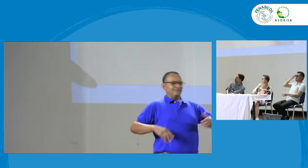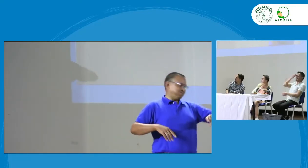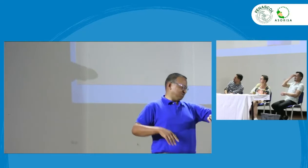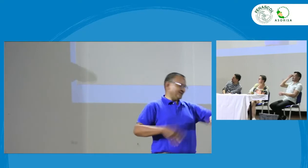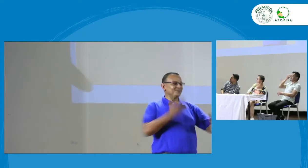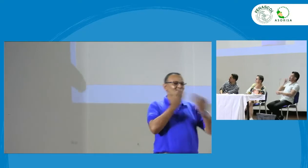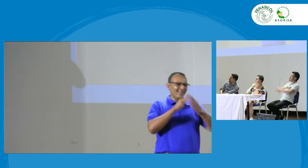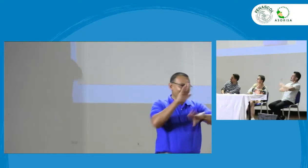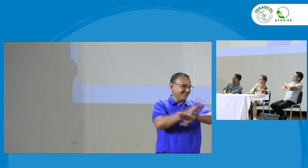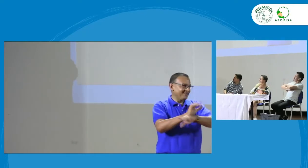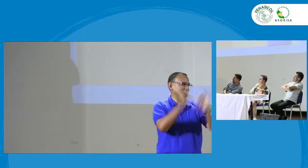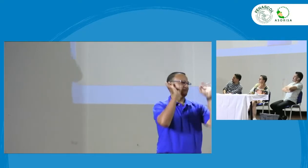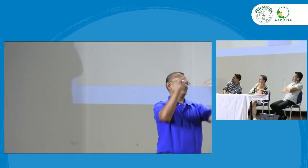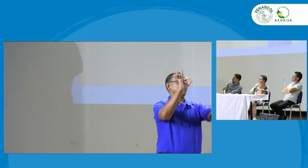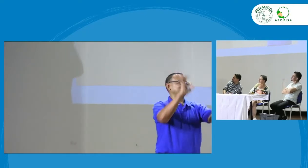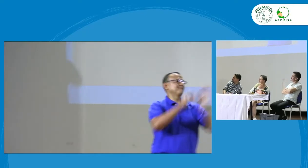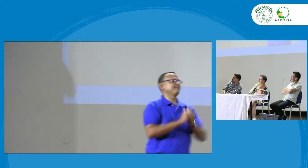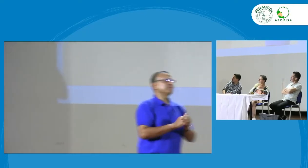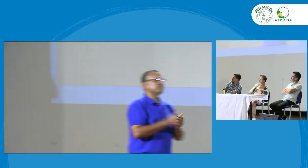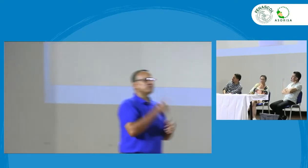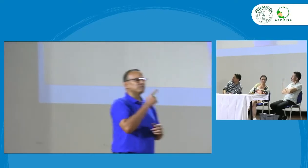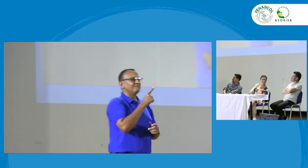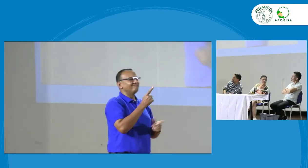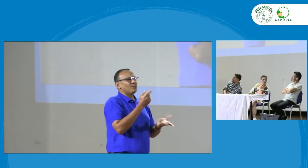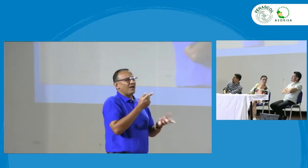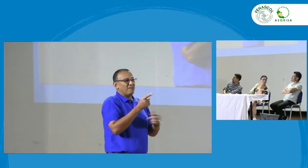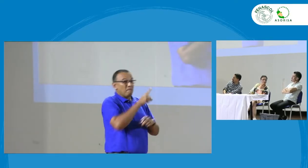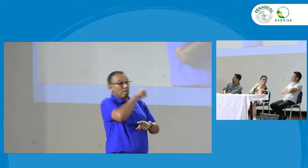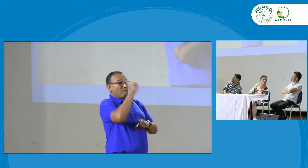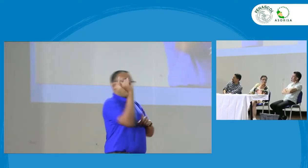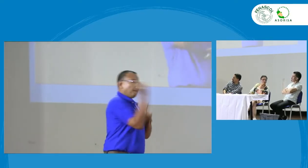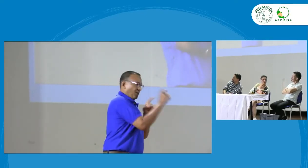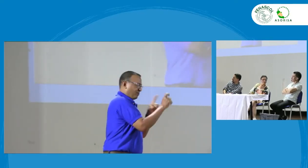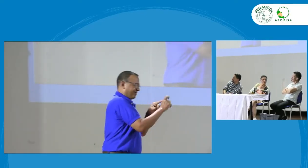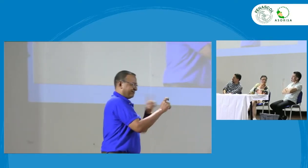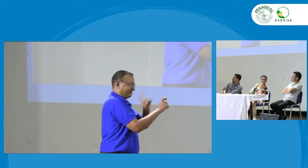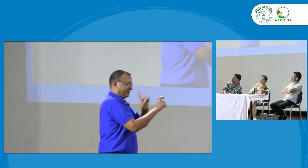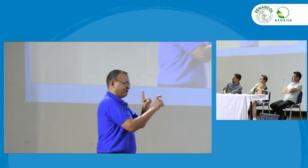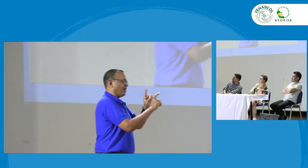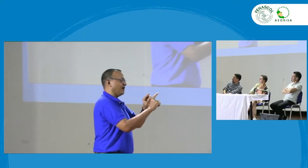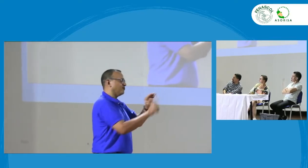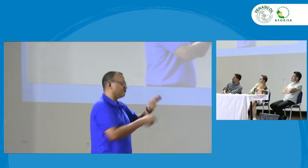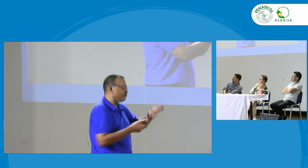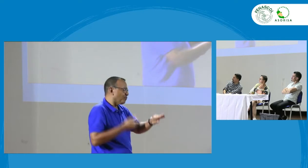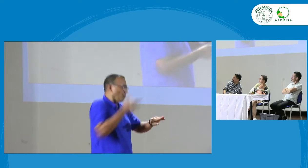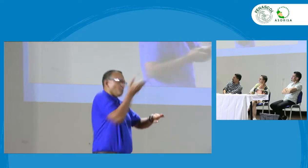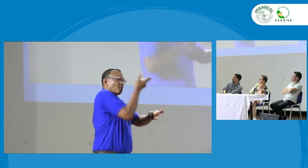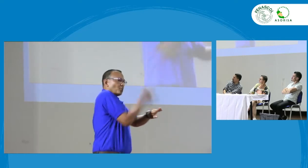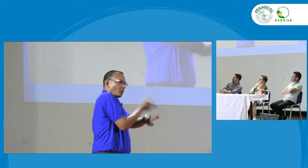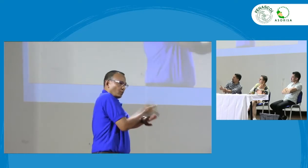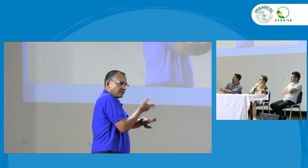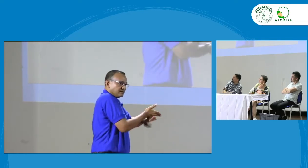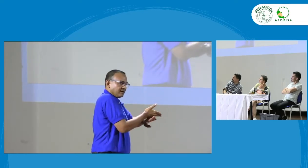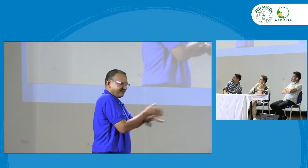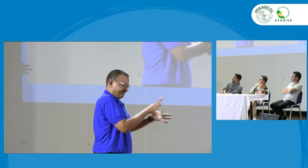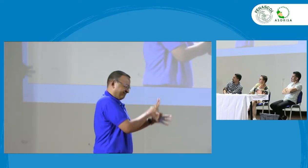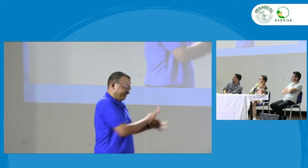Buenas tardes bueno perfecto no es una pregunta es más que todo una respuesta